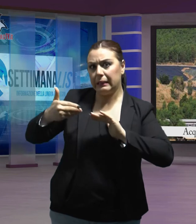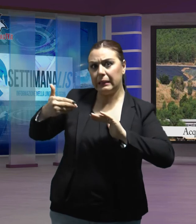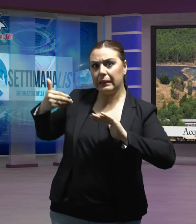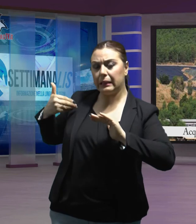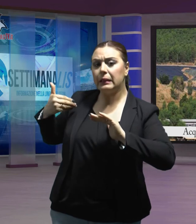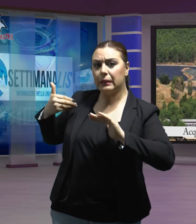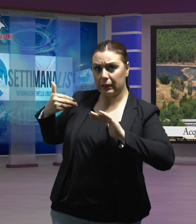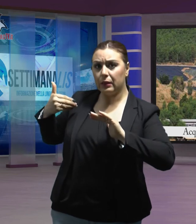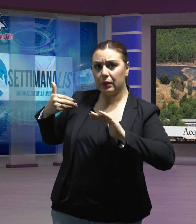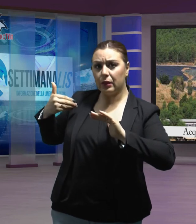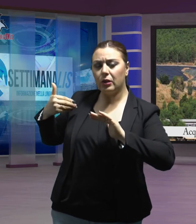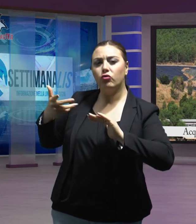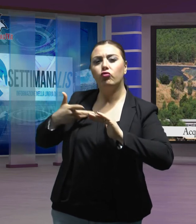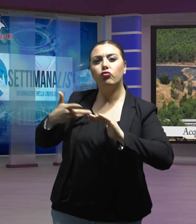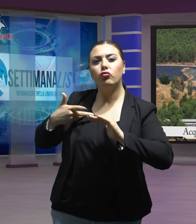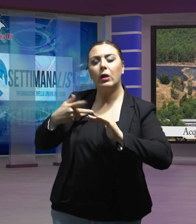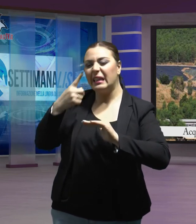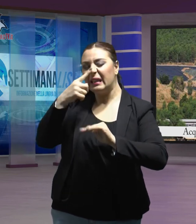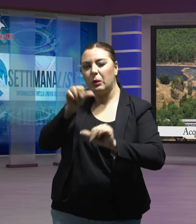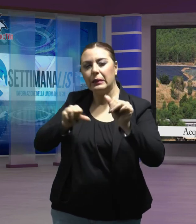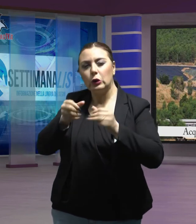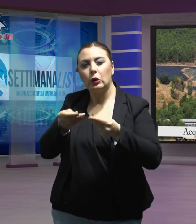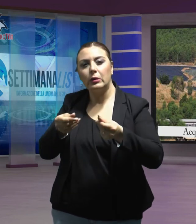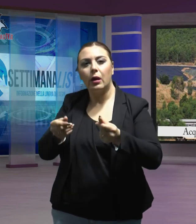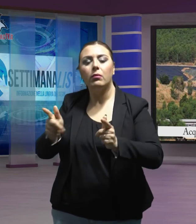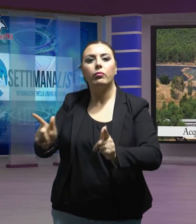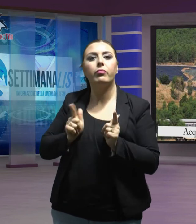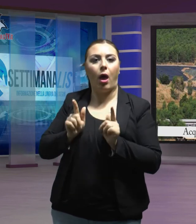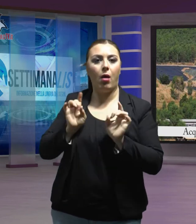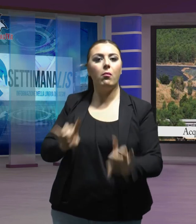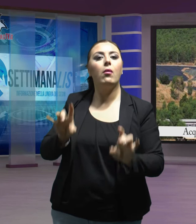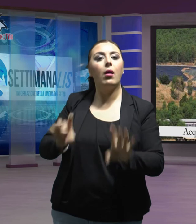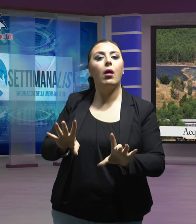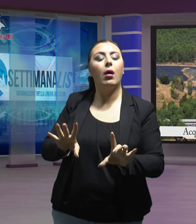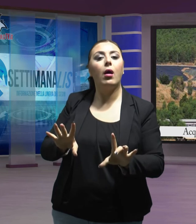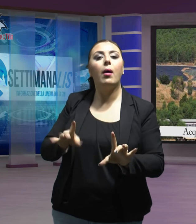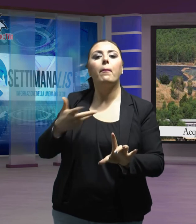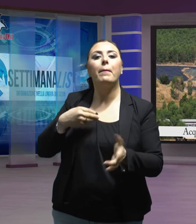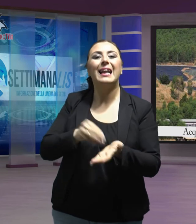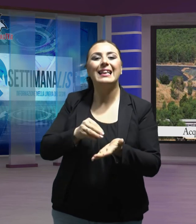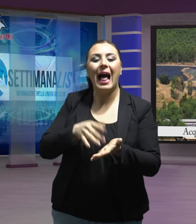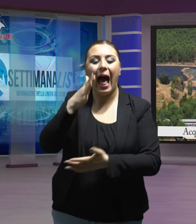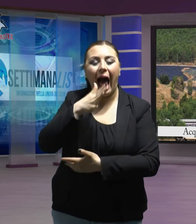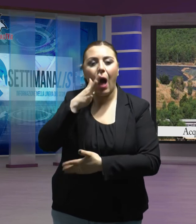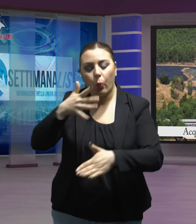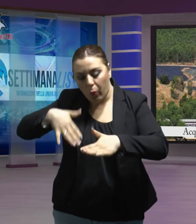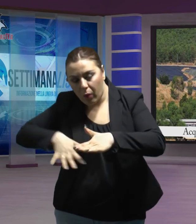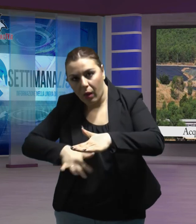sostanze dannose presenti nelle acque sotterranee. La